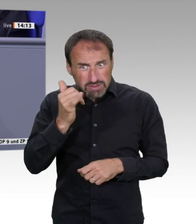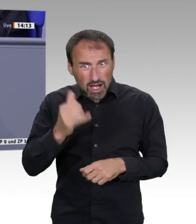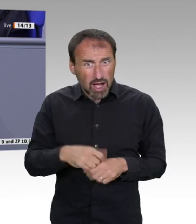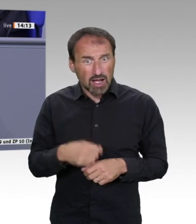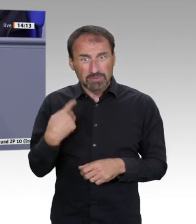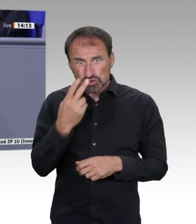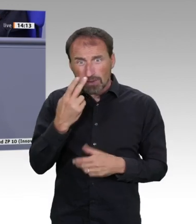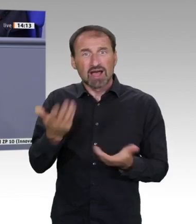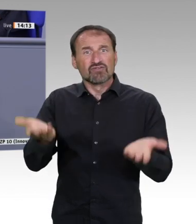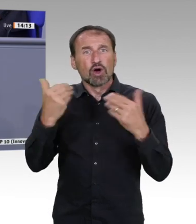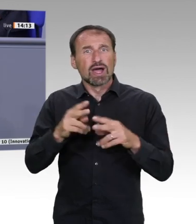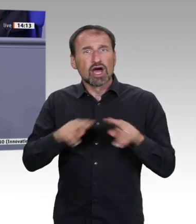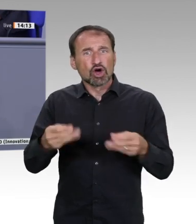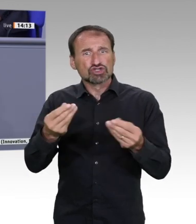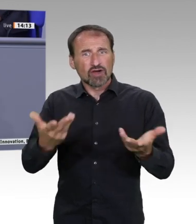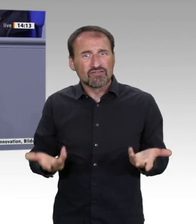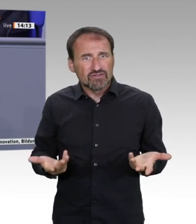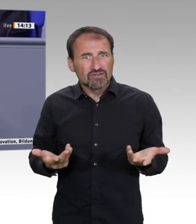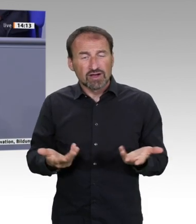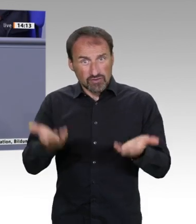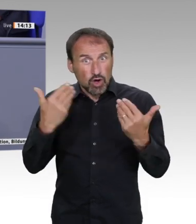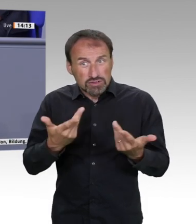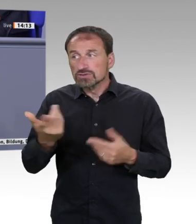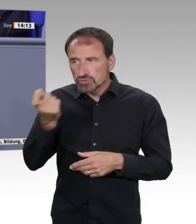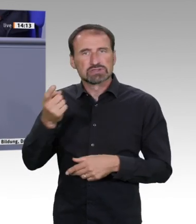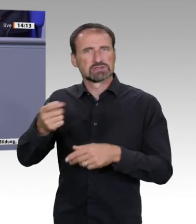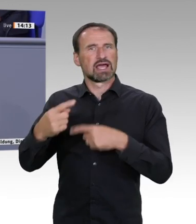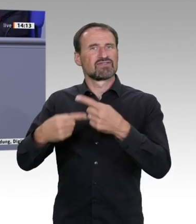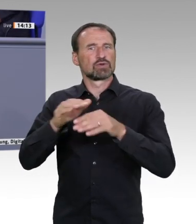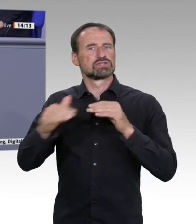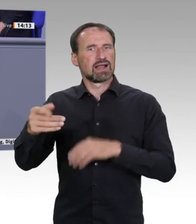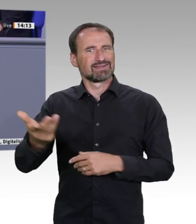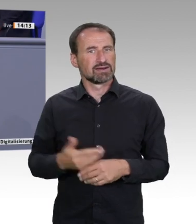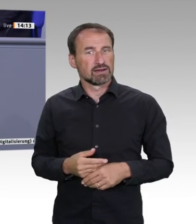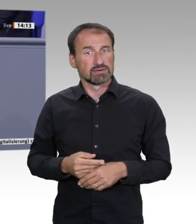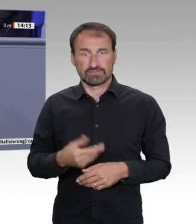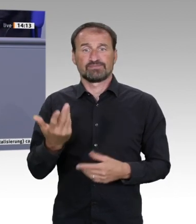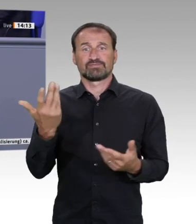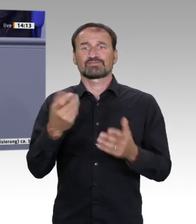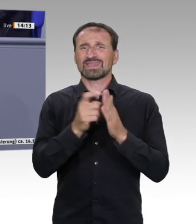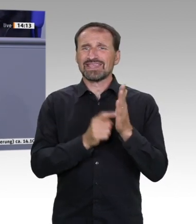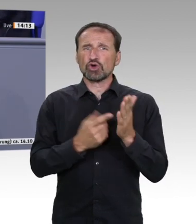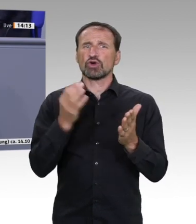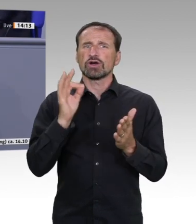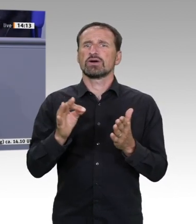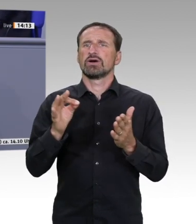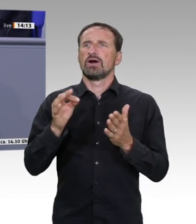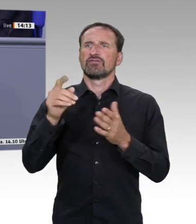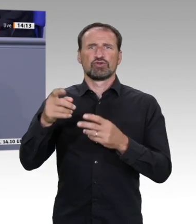Deswegen ist es wichtig, dass wir auch hier die Energiewende vorantreiben. dafür braucht es Innovation, dafür braucht